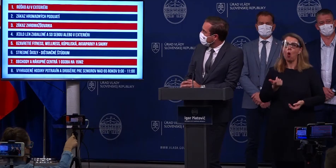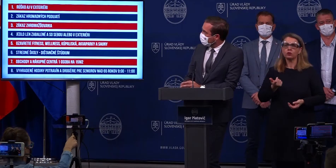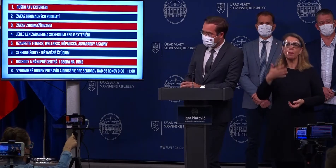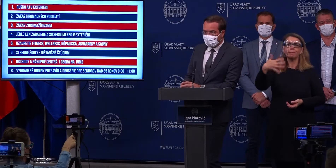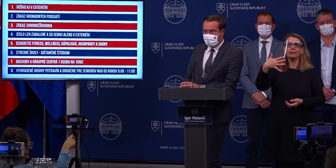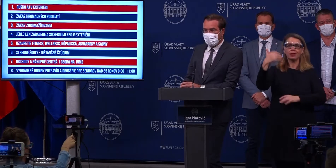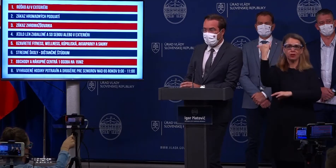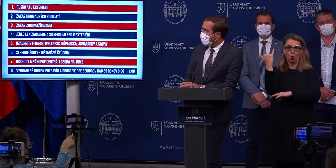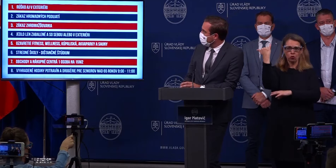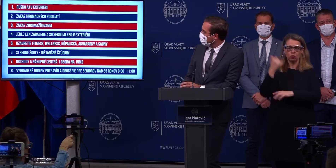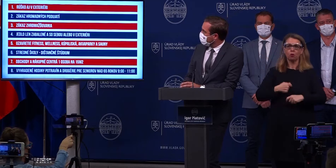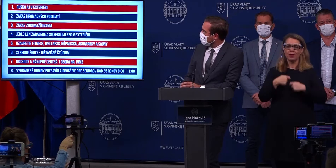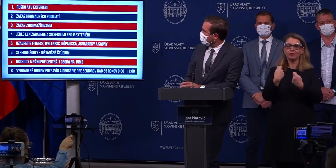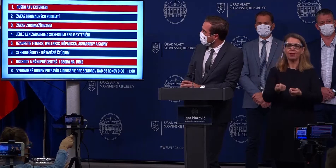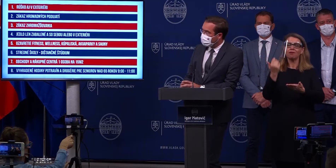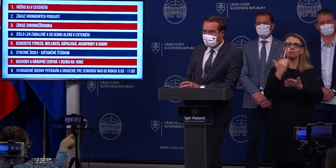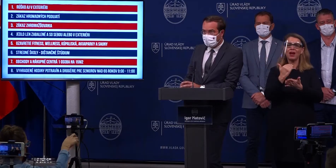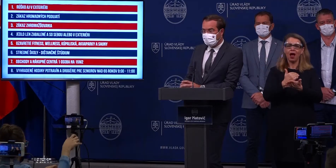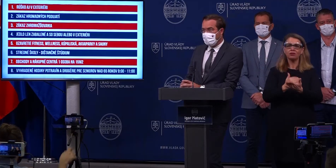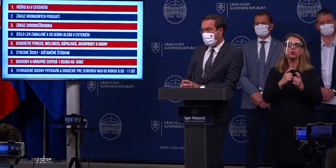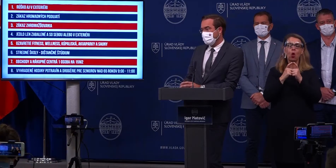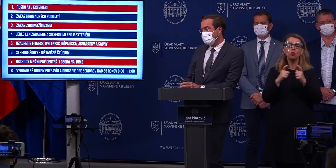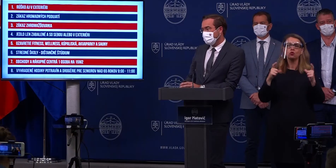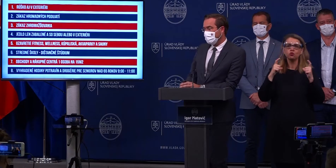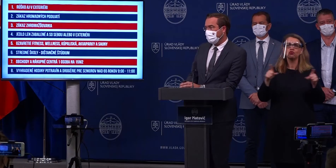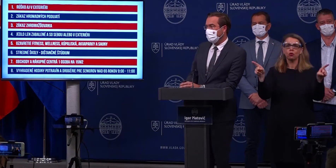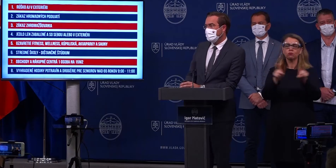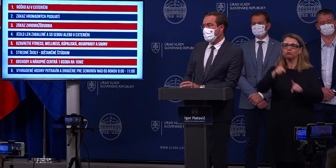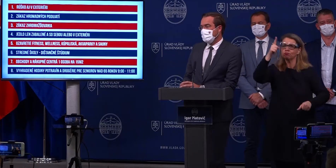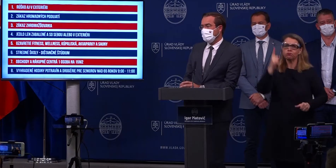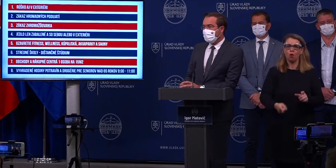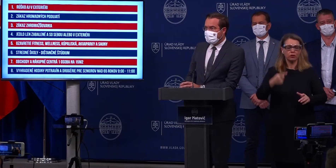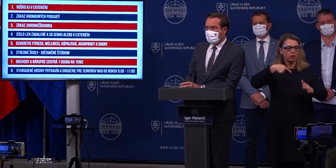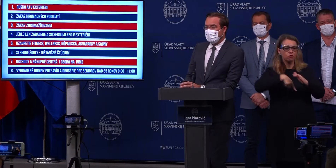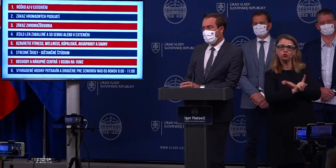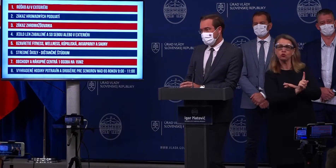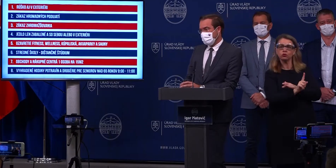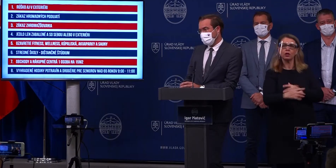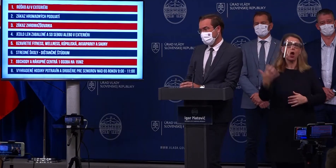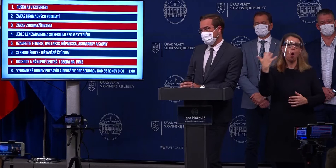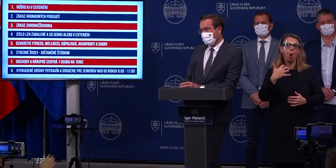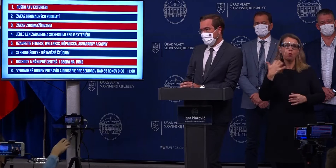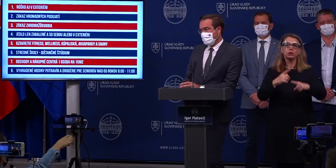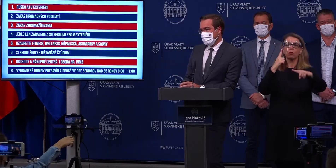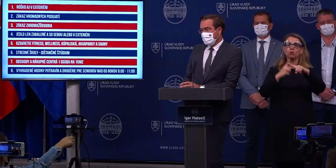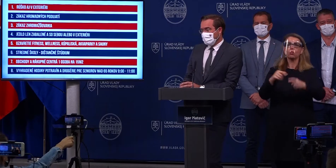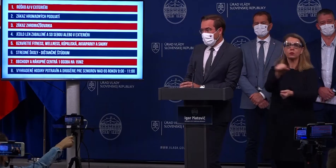oktobra zavedieme pravidlo, že sa ruško bude nosiť aj v exteriéri, v obciach a mestách.